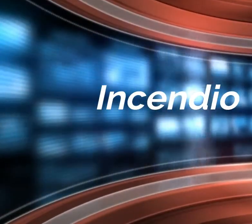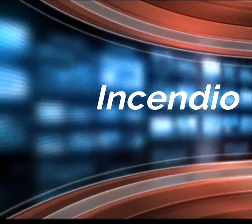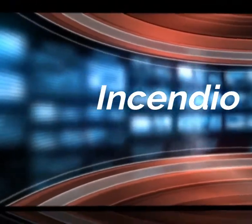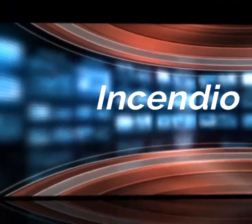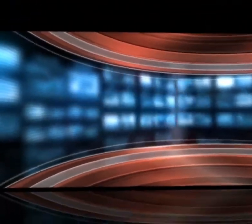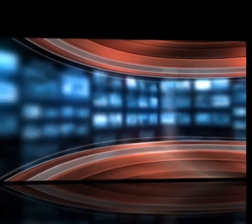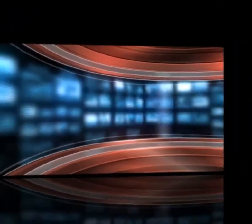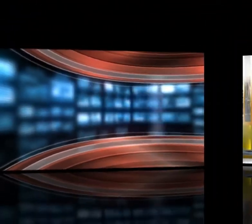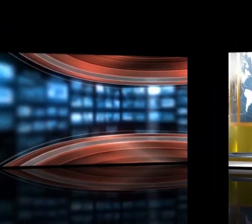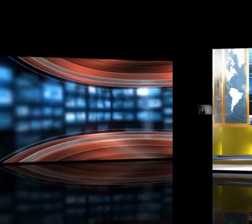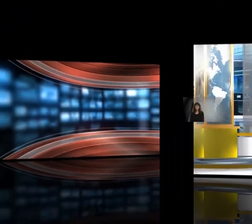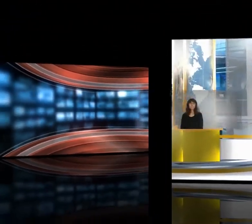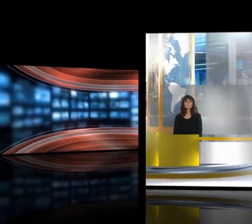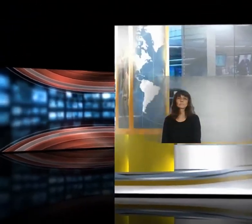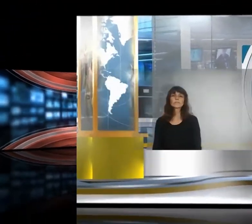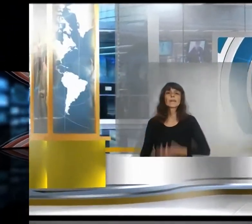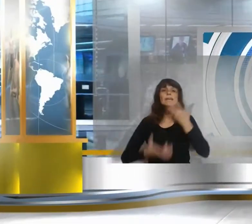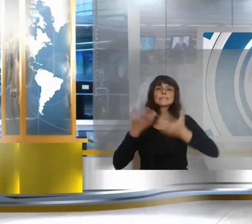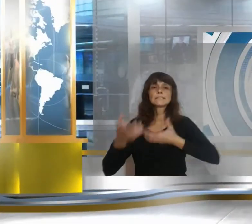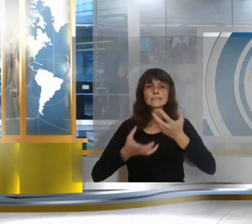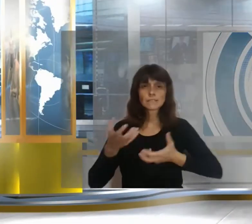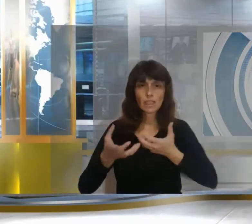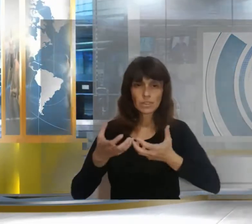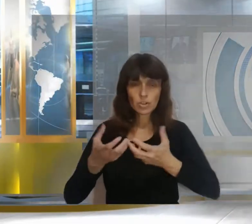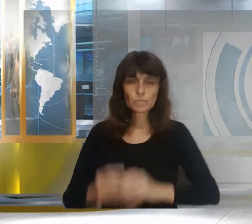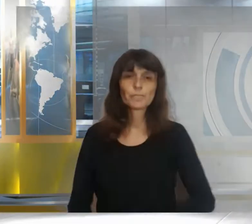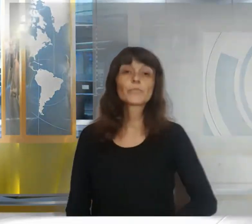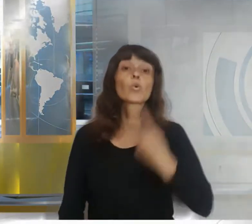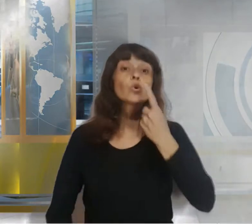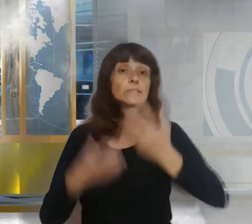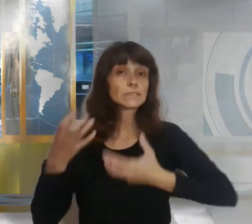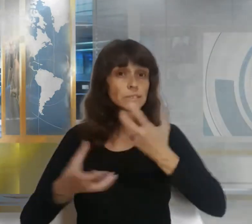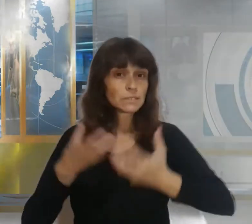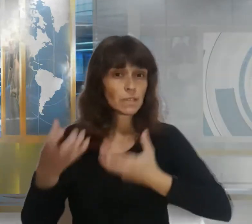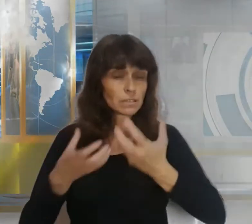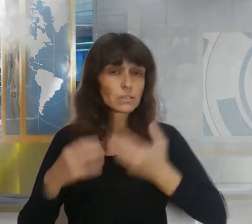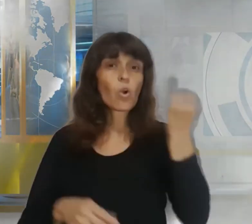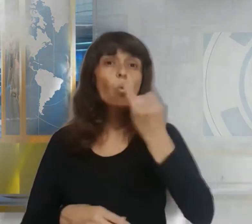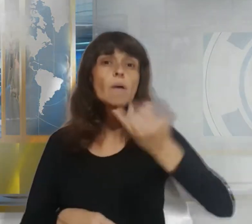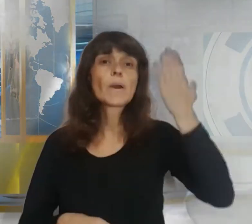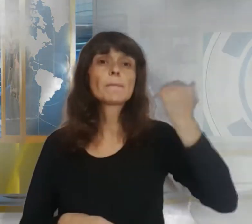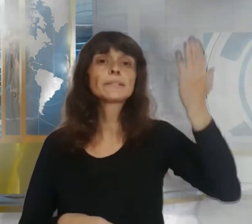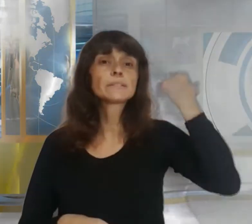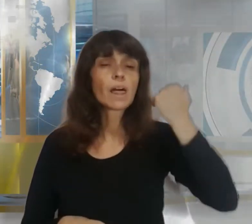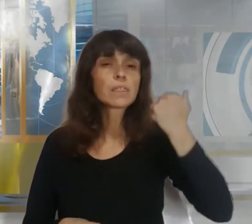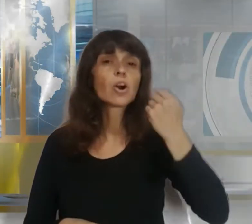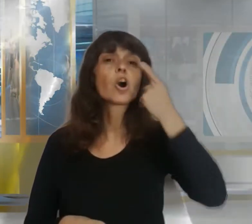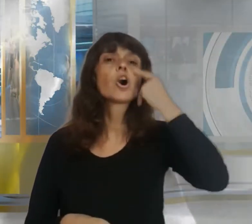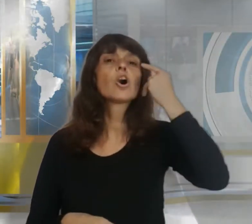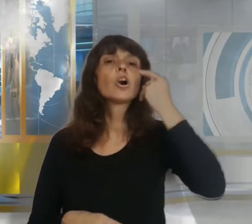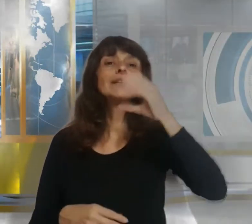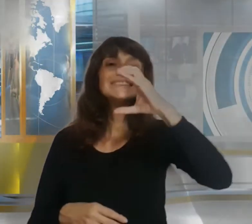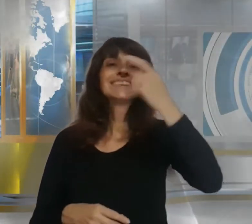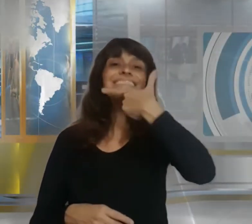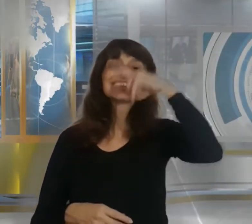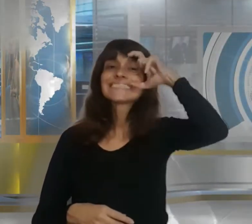Incendio Un incendio se registró el jueves pasado en el Serum Institute of India el mayor